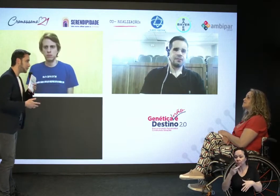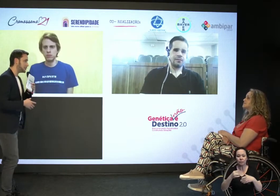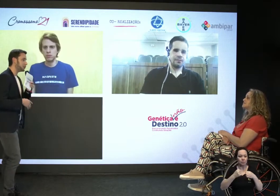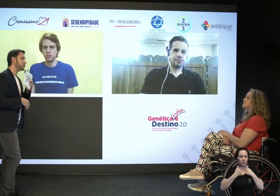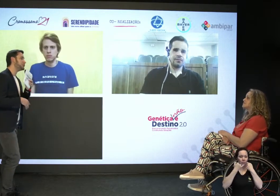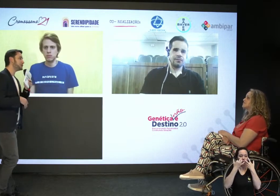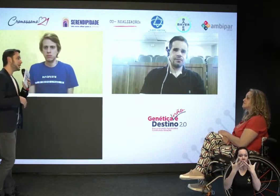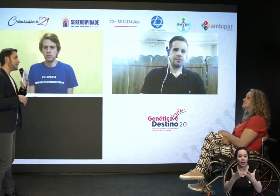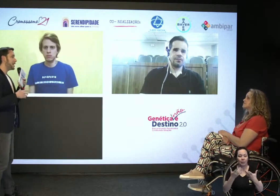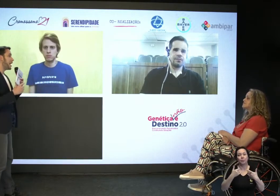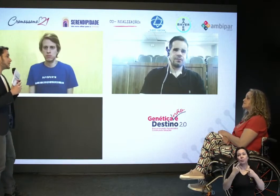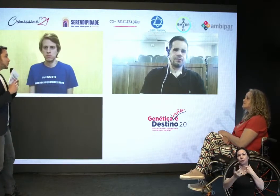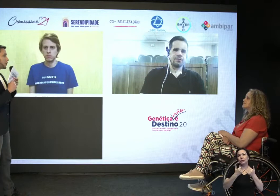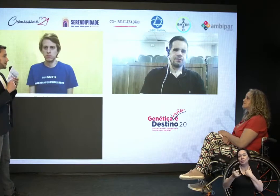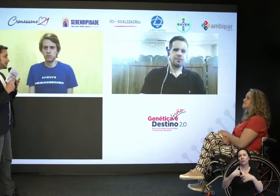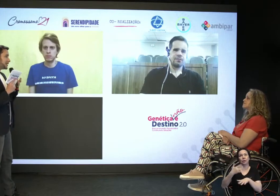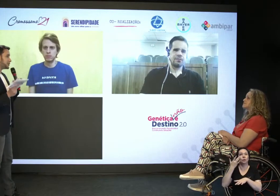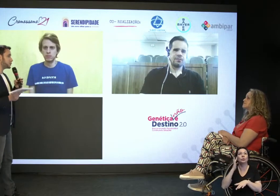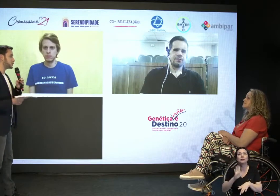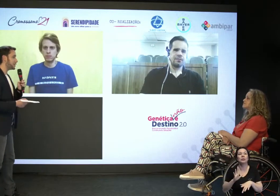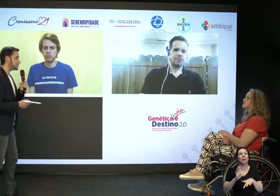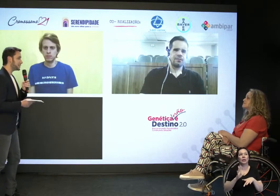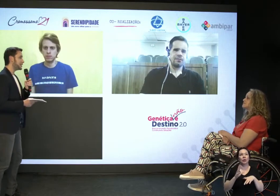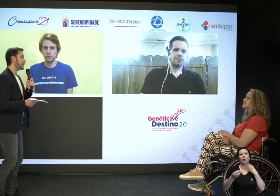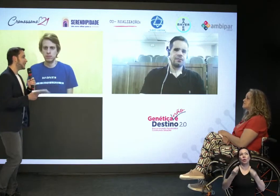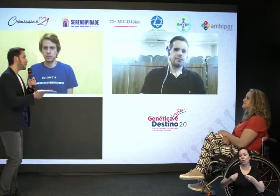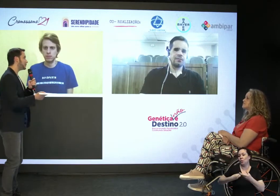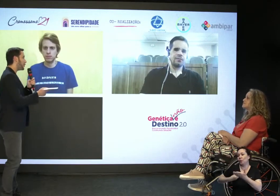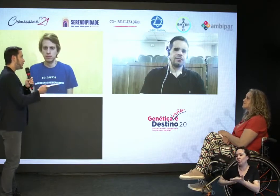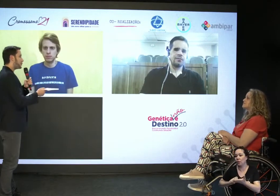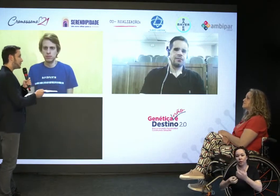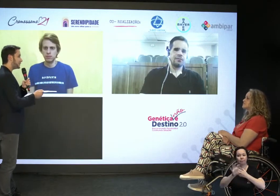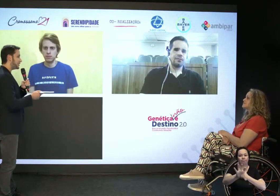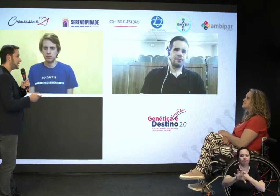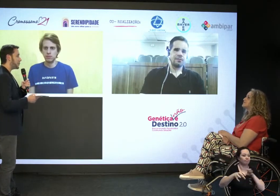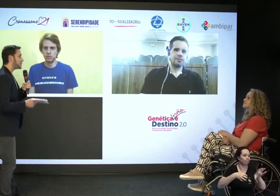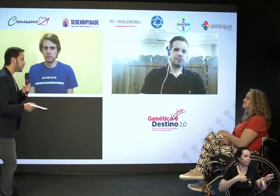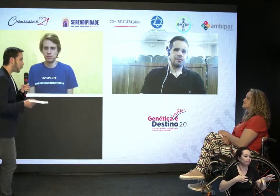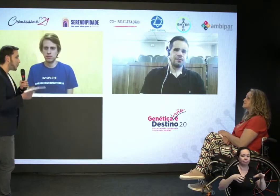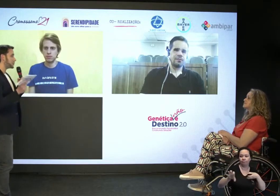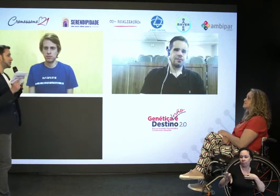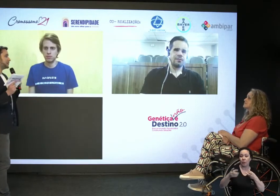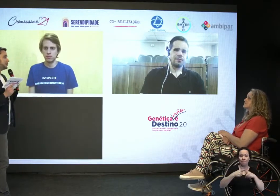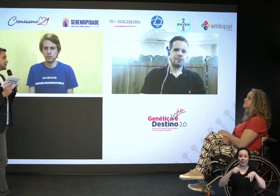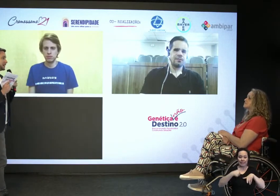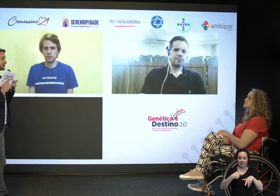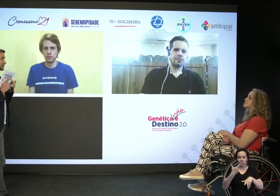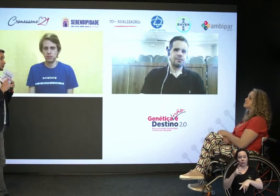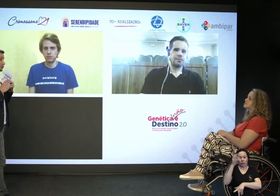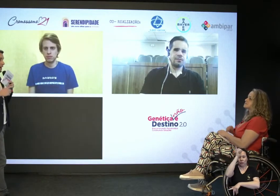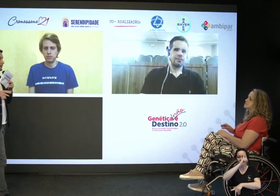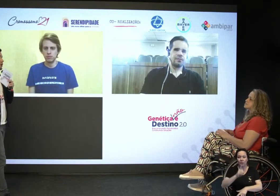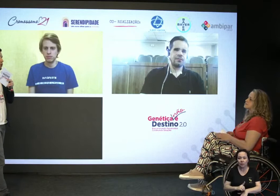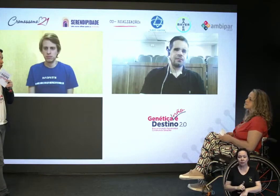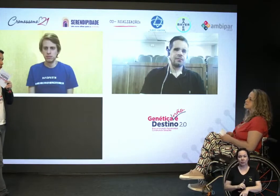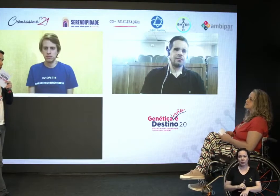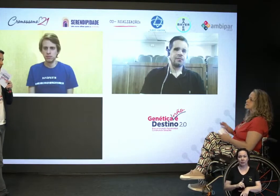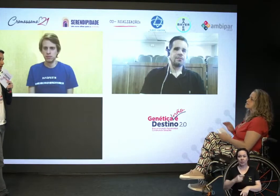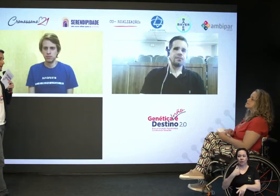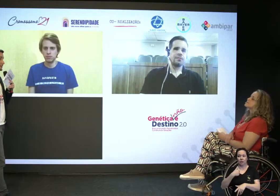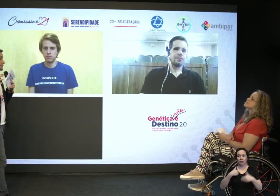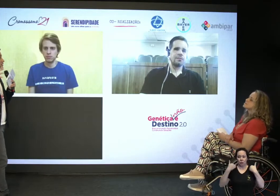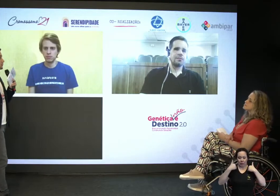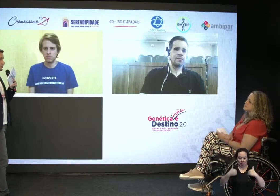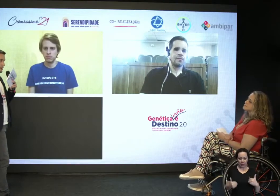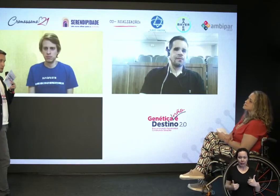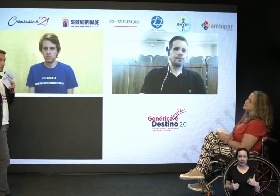vivenciar. Por exemplo, eu não sei as dores, as emoções que a Tabata e o Rafael sentem. Mas eu, como uma pessoa sem deficiência, dentro do lugar que eu ocupo,